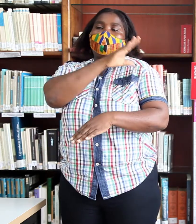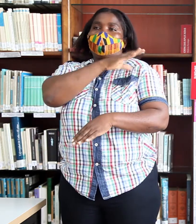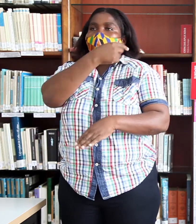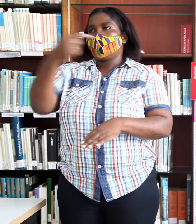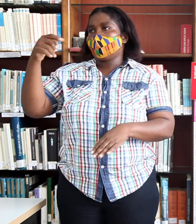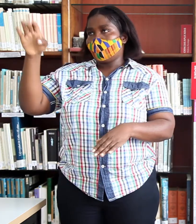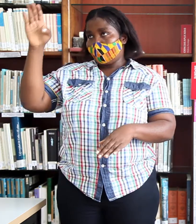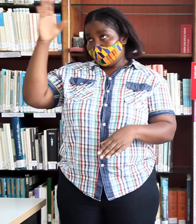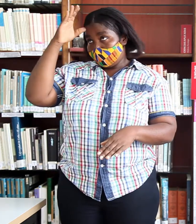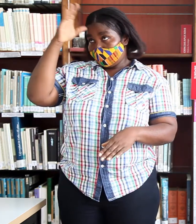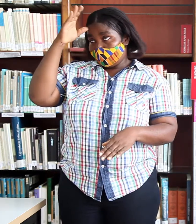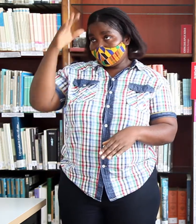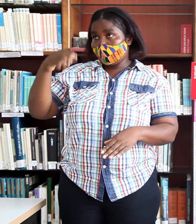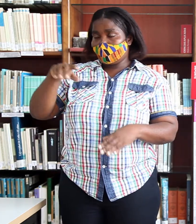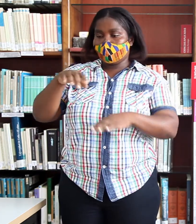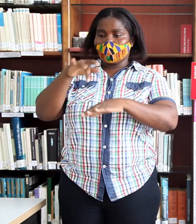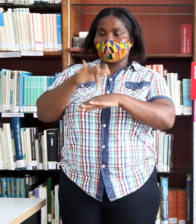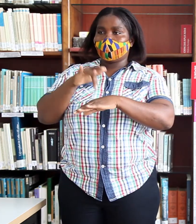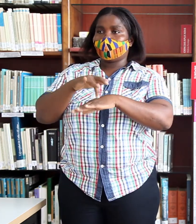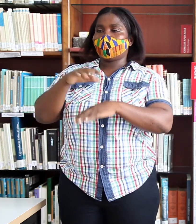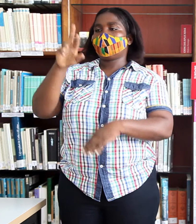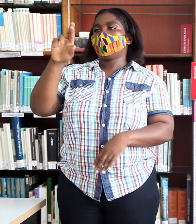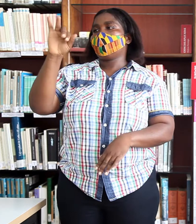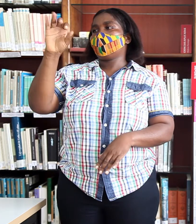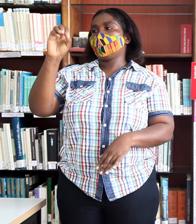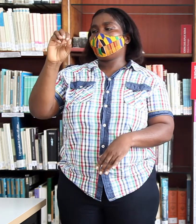Gabón, en la zona de Río Muni.